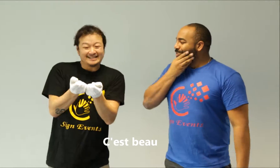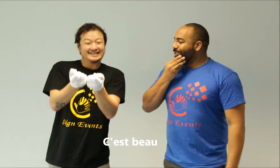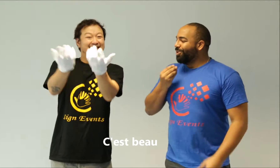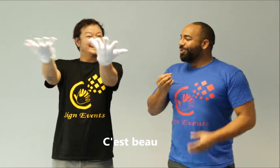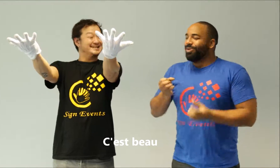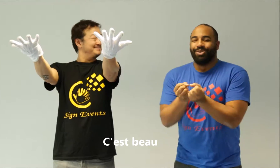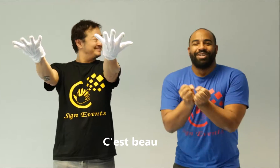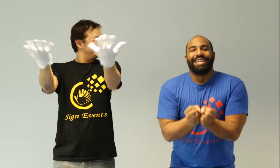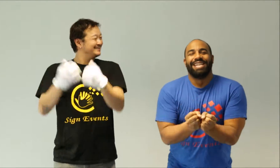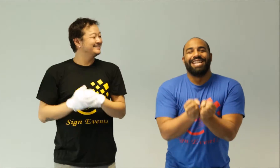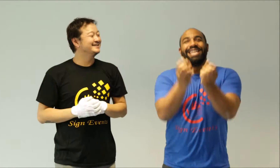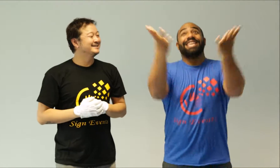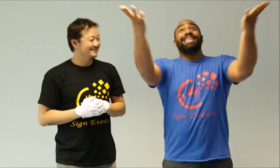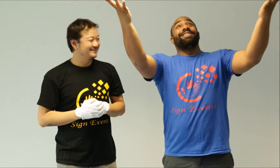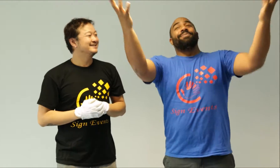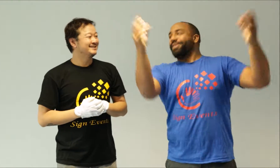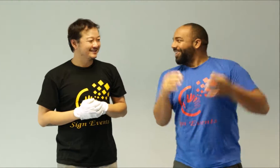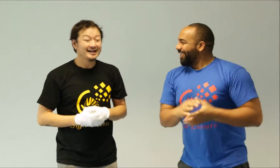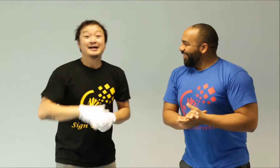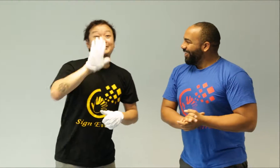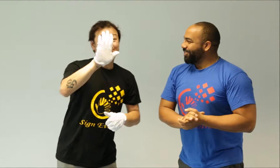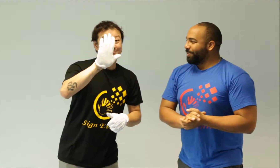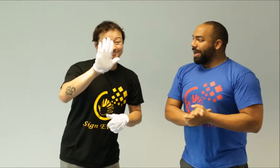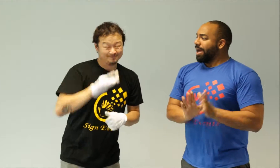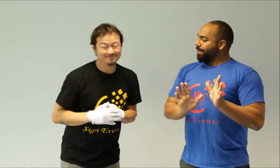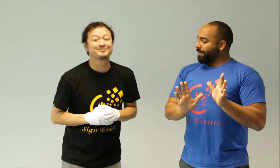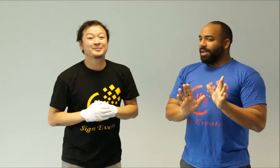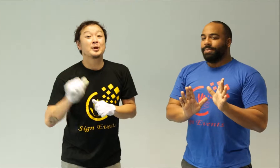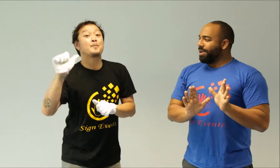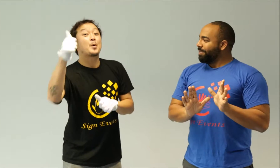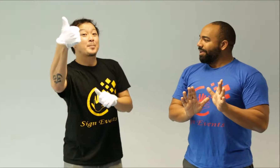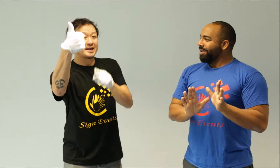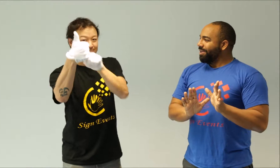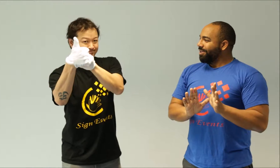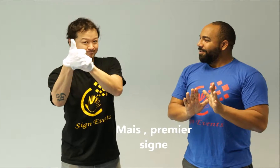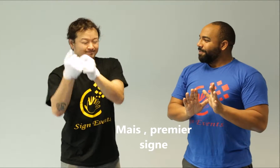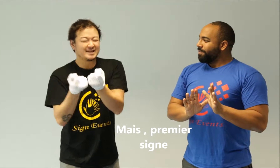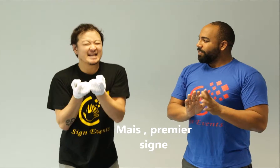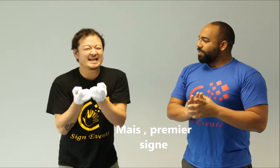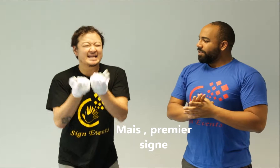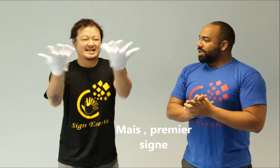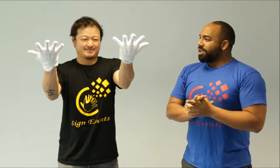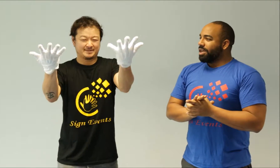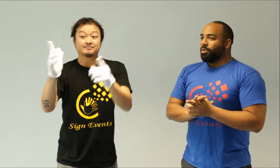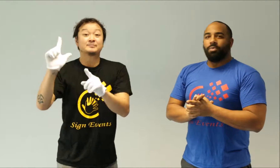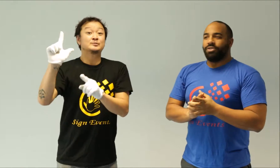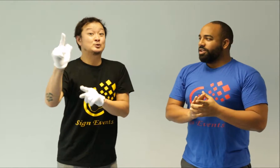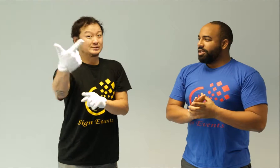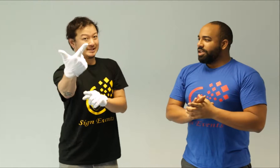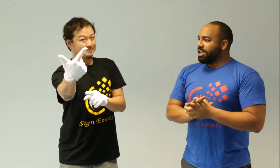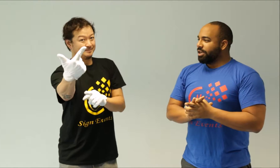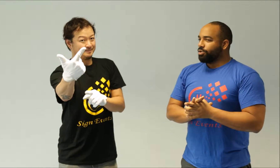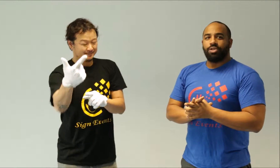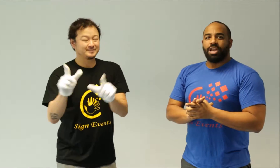beau ! Libre ! Ah mais, mais, mais ! Il y un premier signe, il y a un deuxième